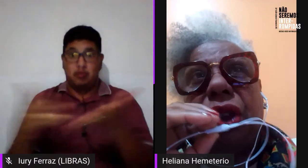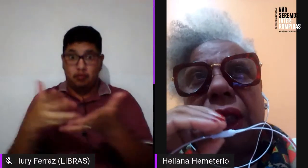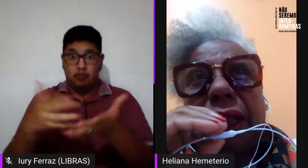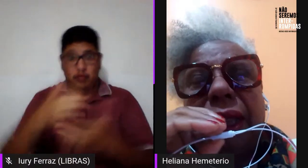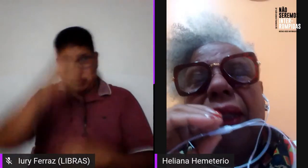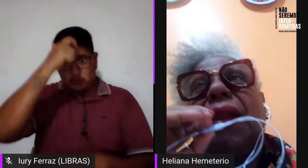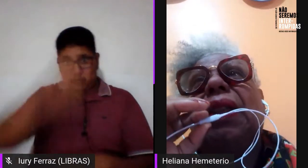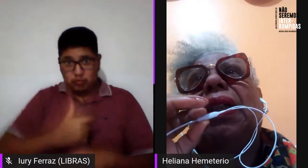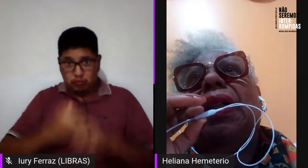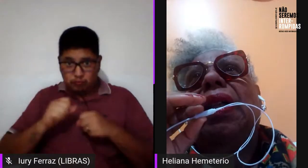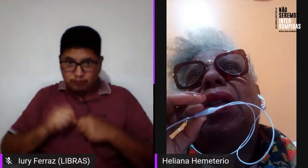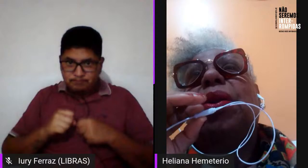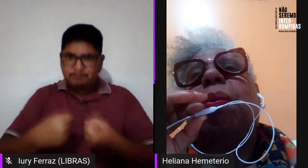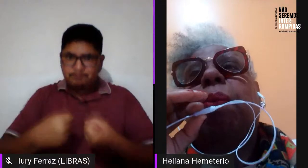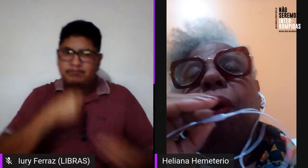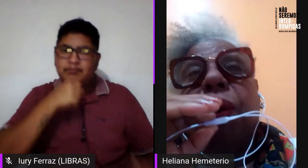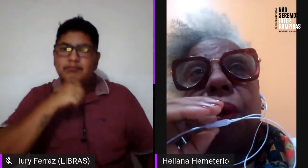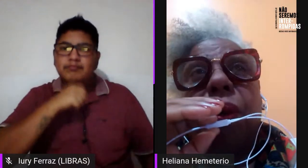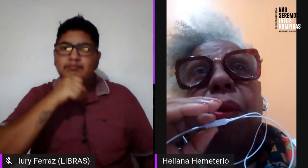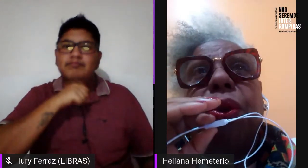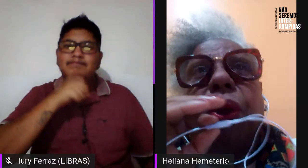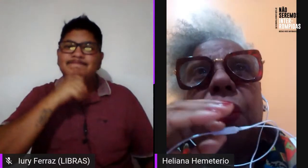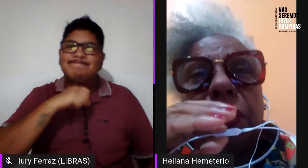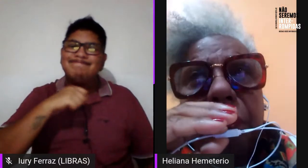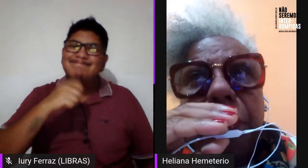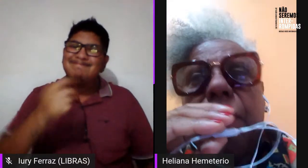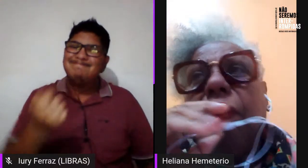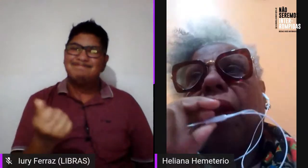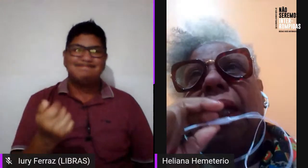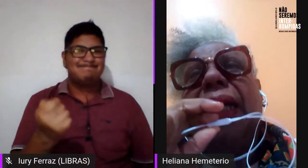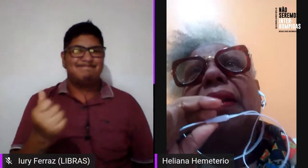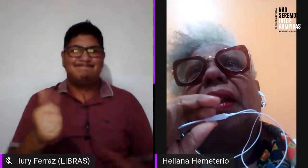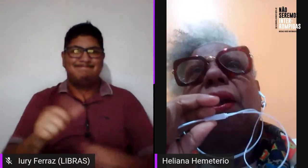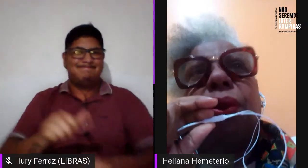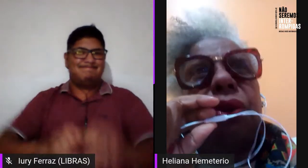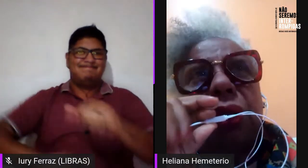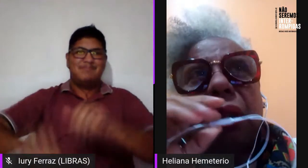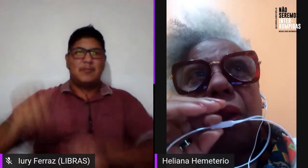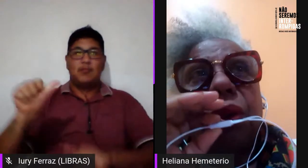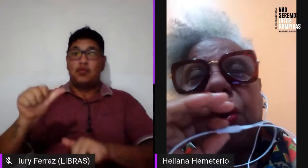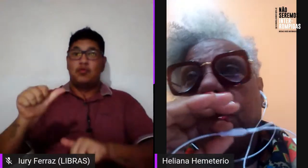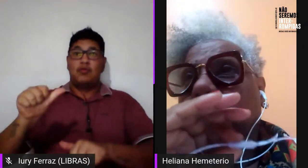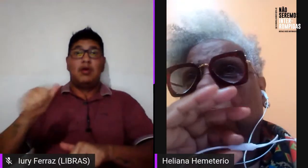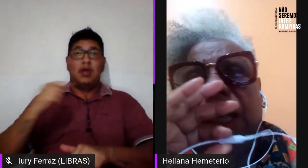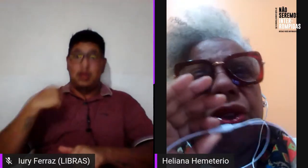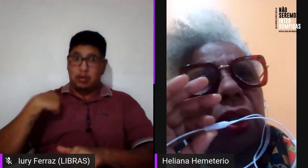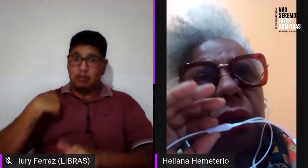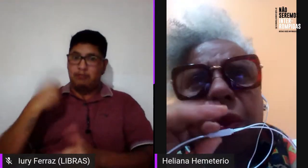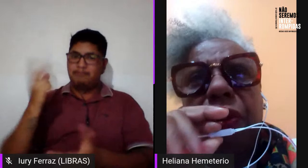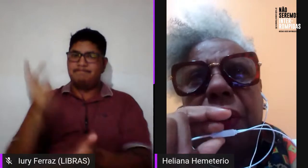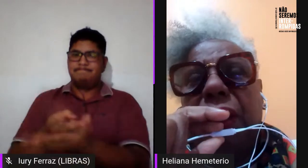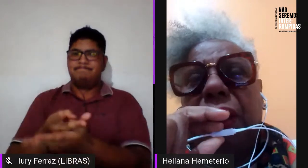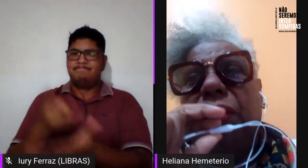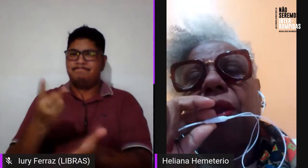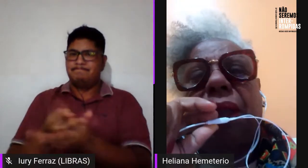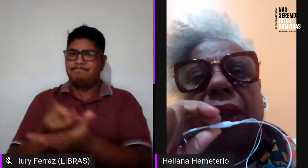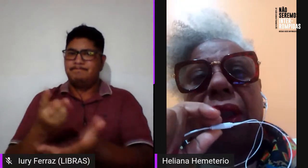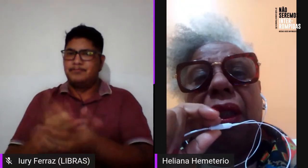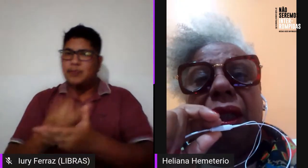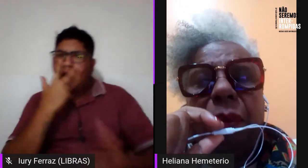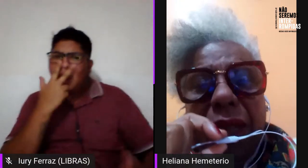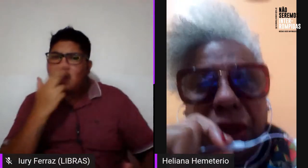antiga, isso pouco mudou, né? Eu continuo achando o movimento